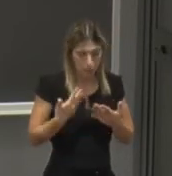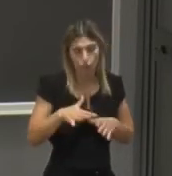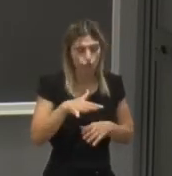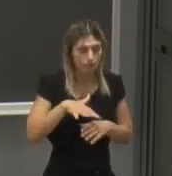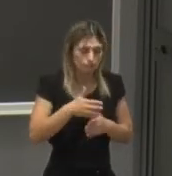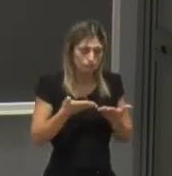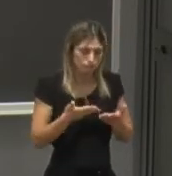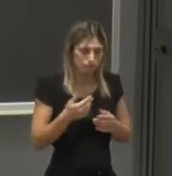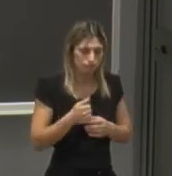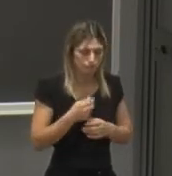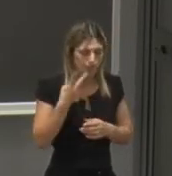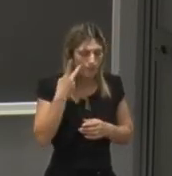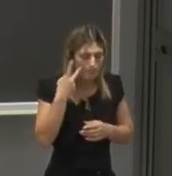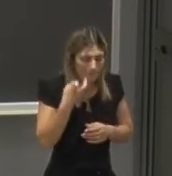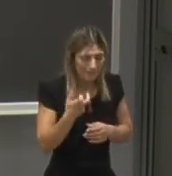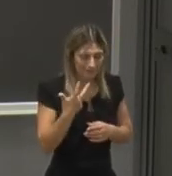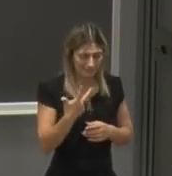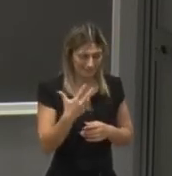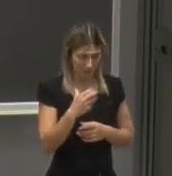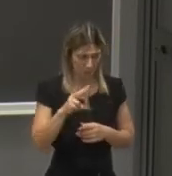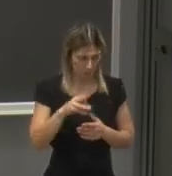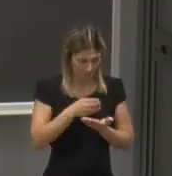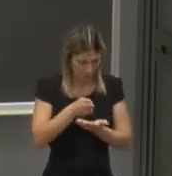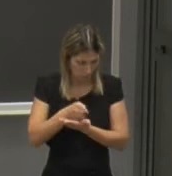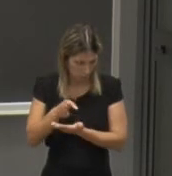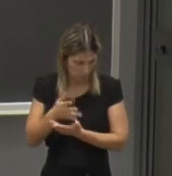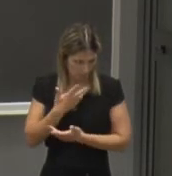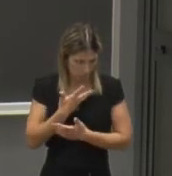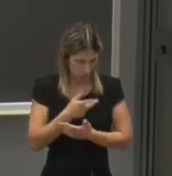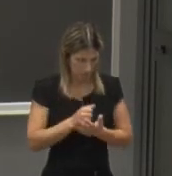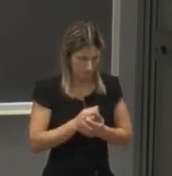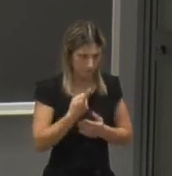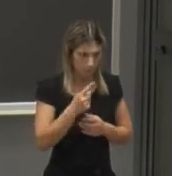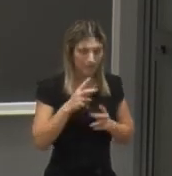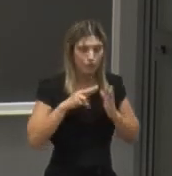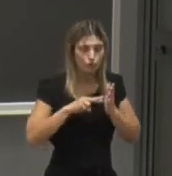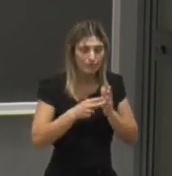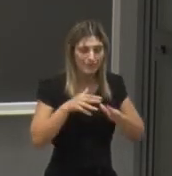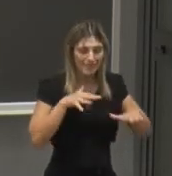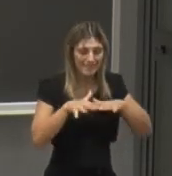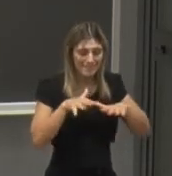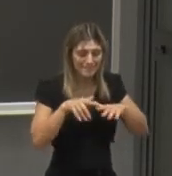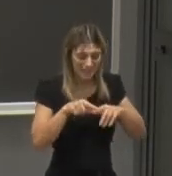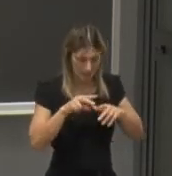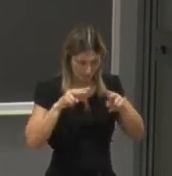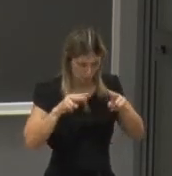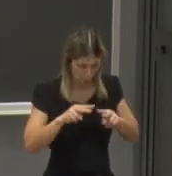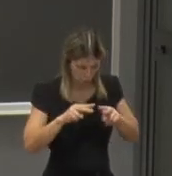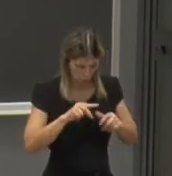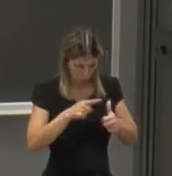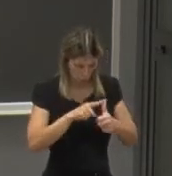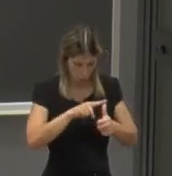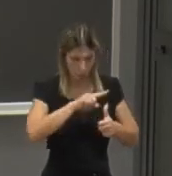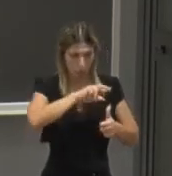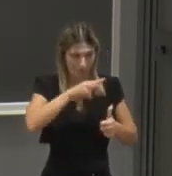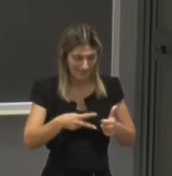nell'ambito dell'automazione prevederà tre curricula una è sull'ingegneria dei sistemi di controllo l